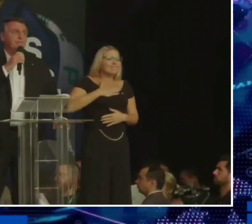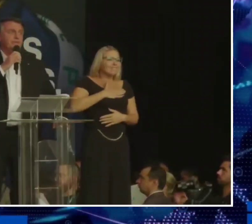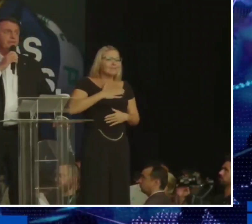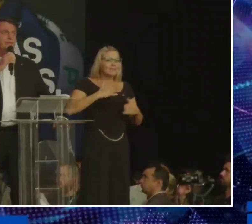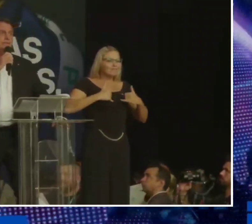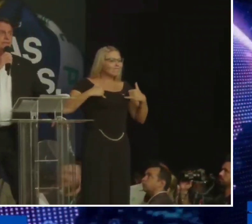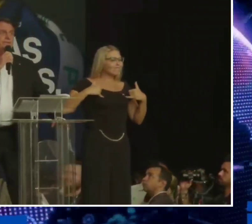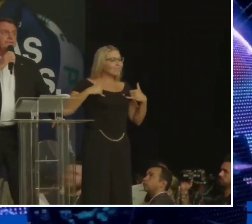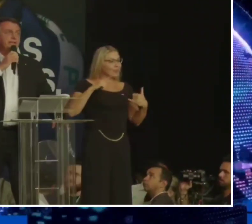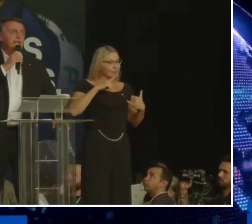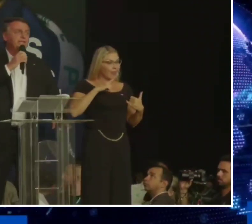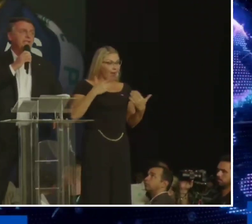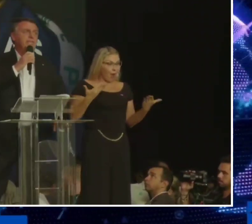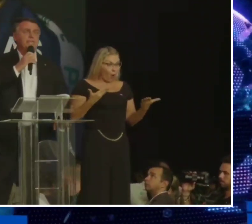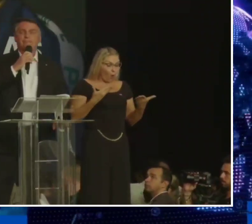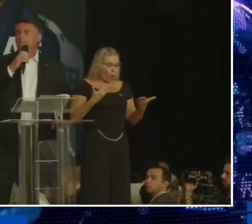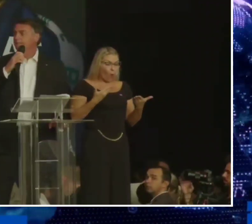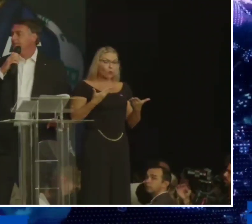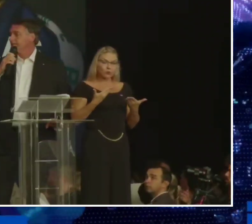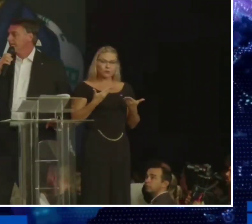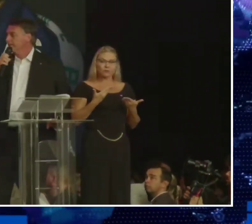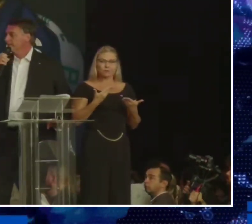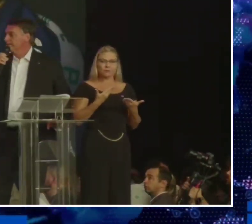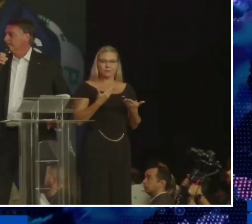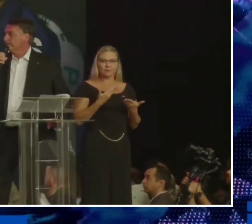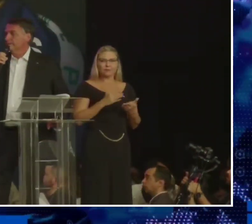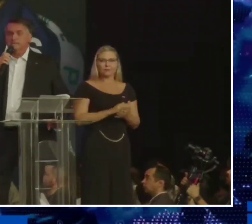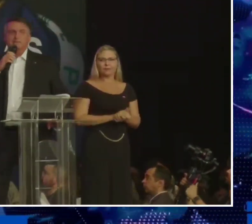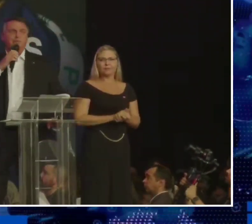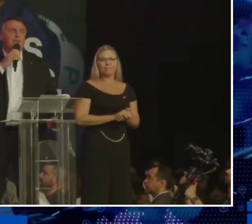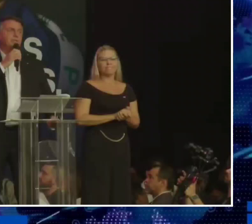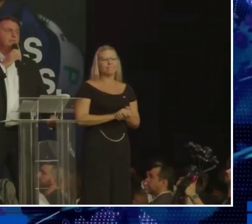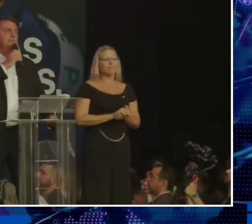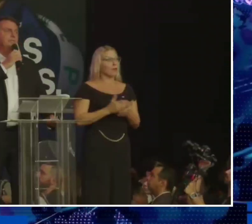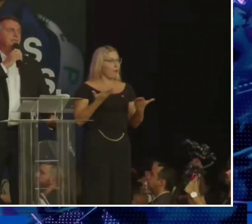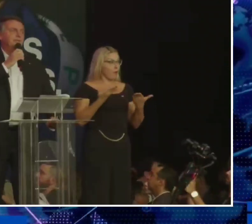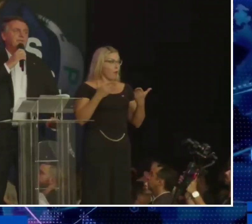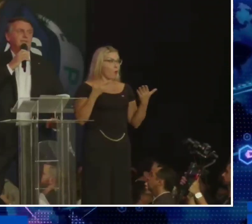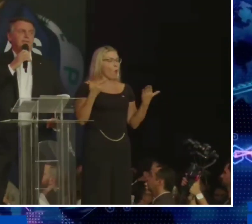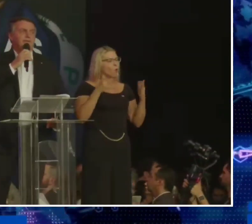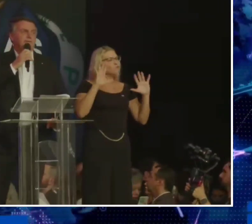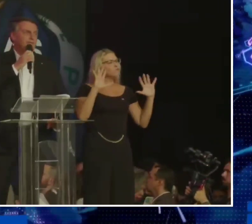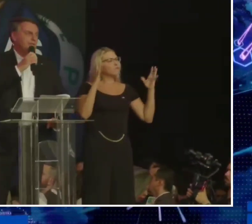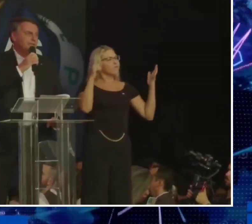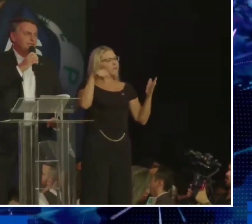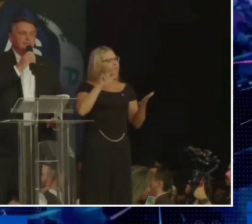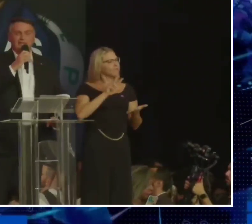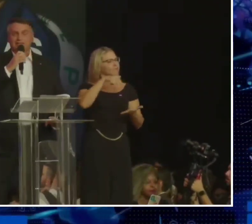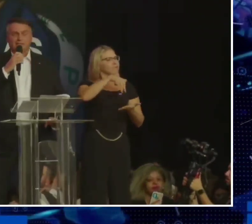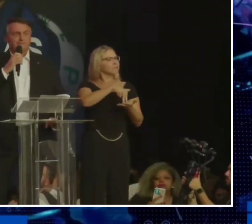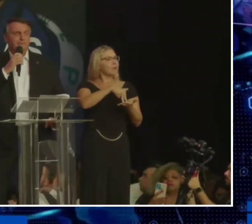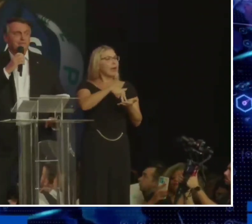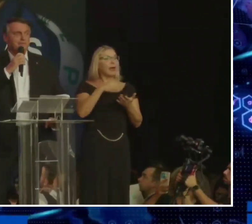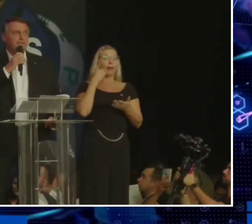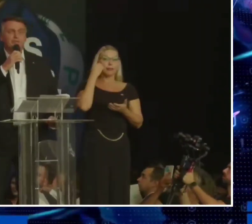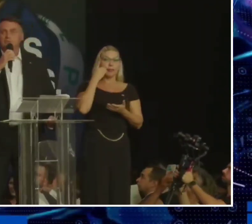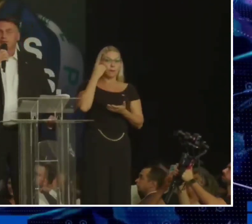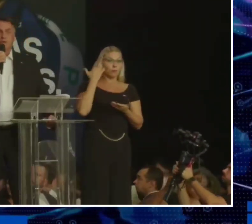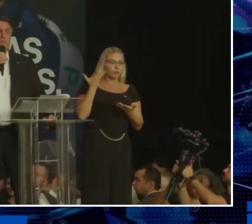estar aqui neste evento onde uma deputada